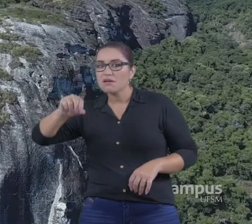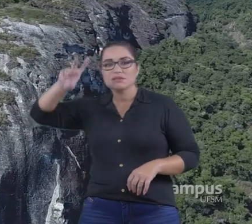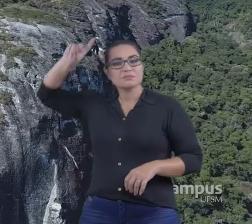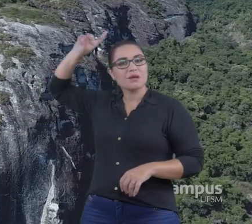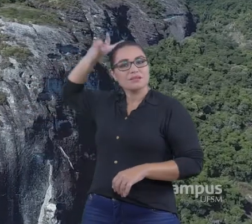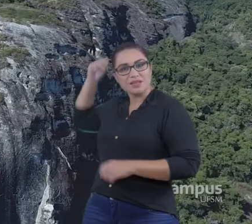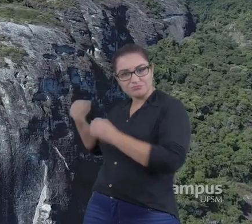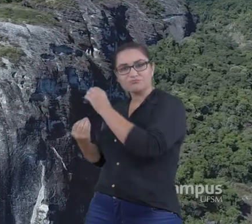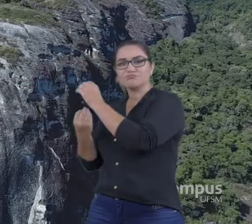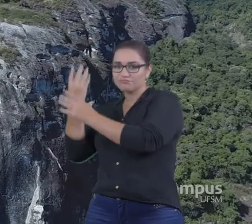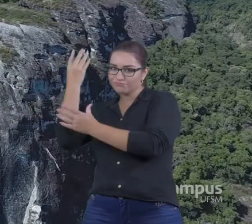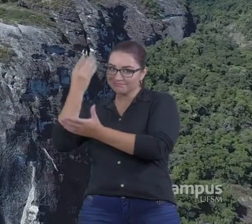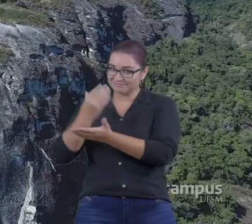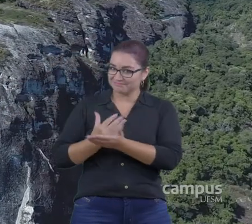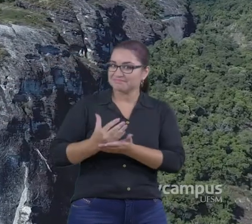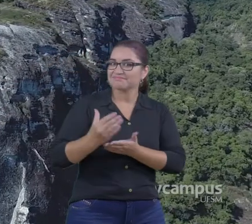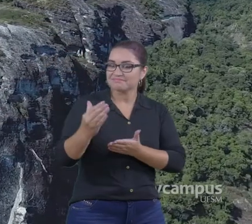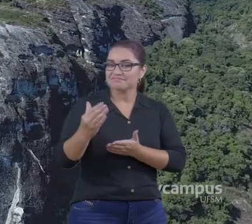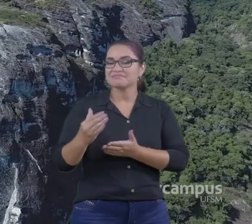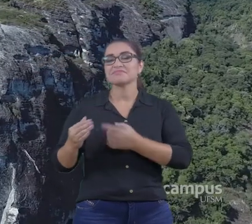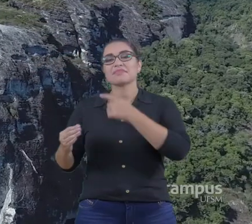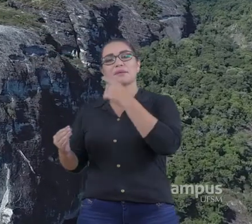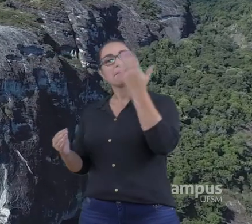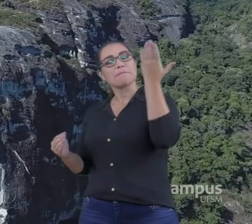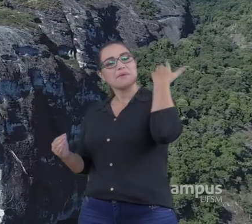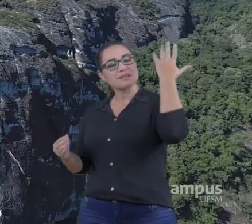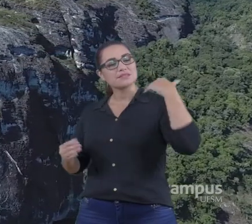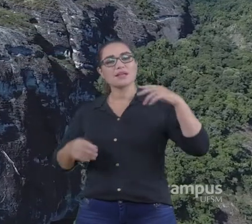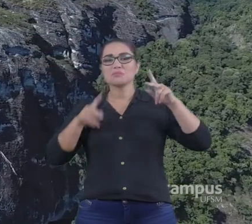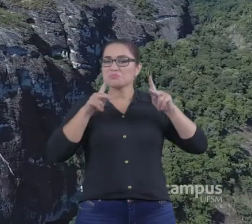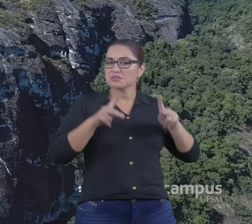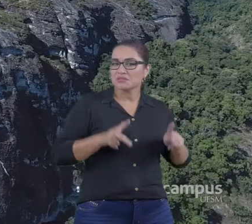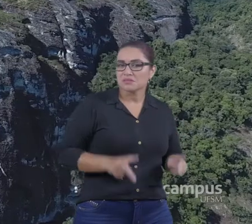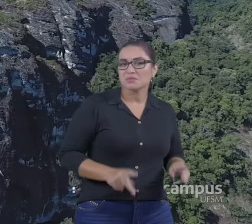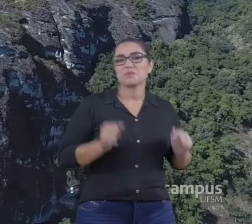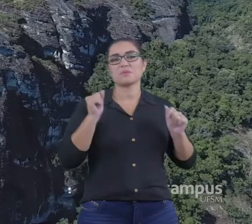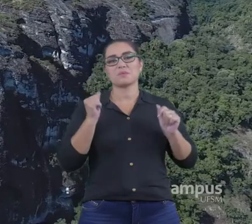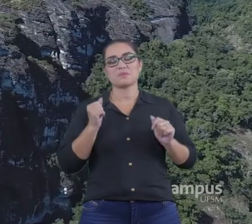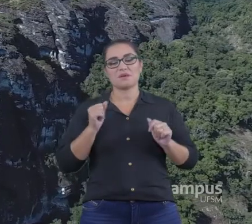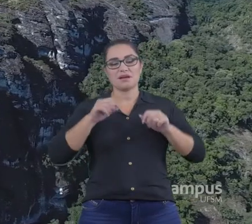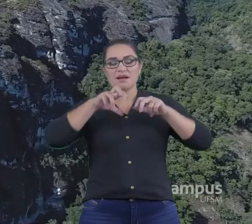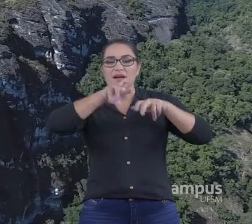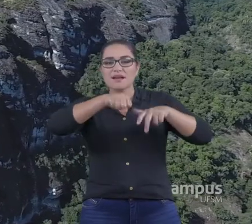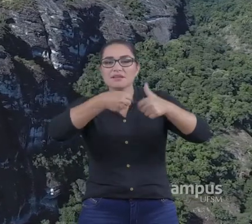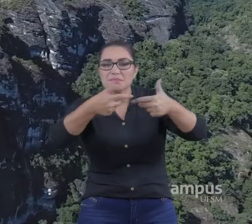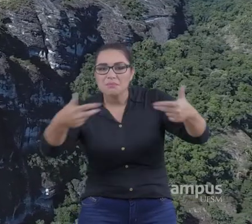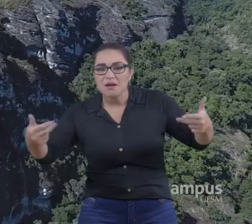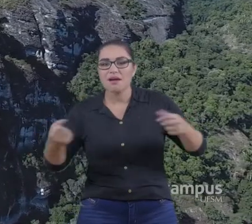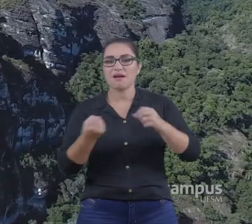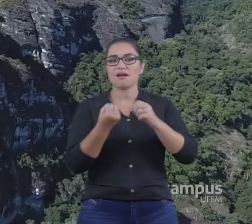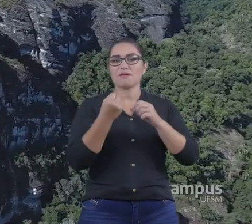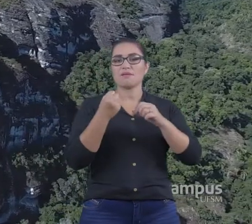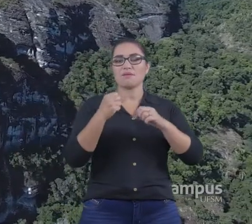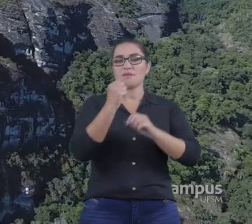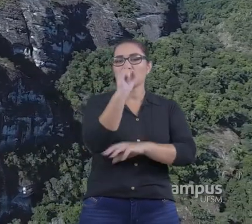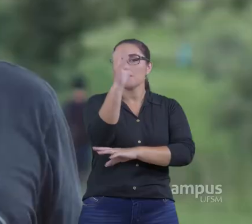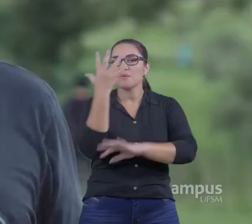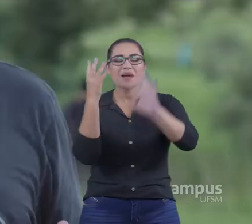Milhões de anos Isso é Antes De haver Qualquer vida Sobre os continentes Tá